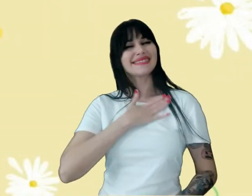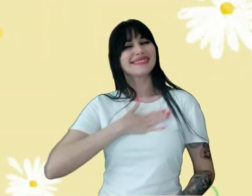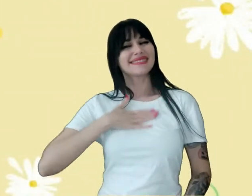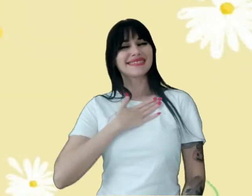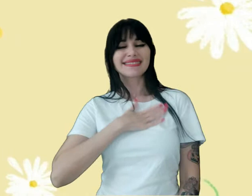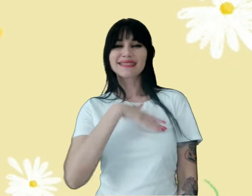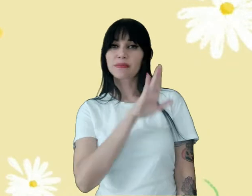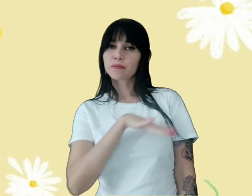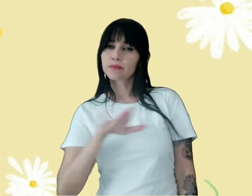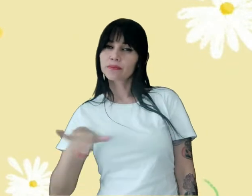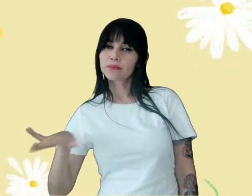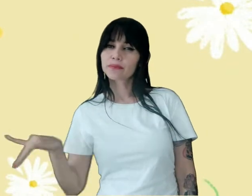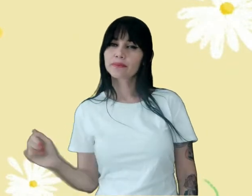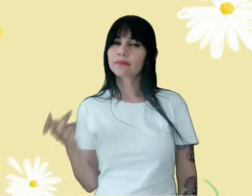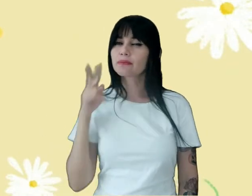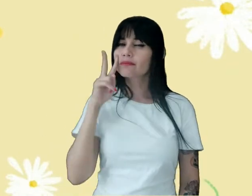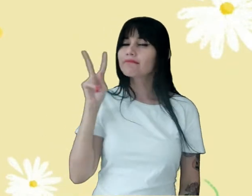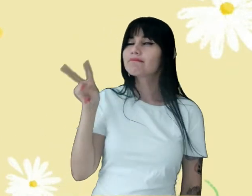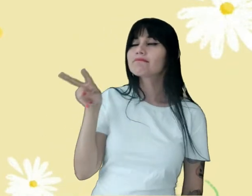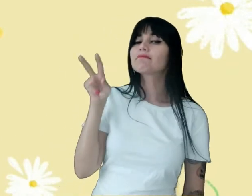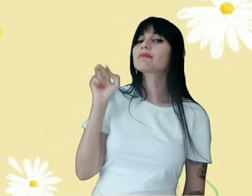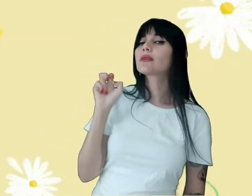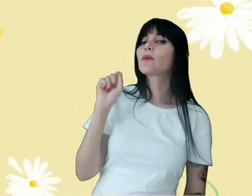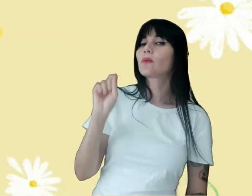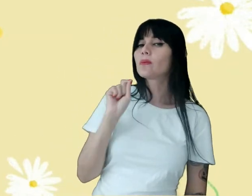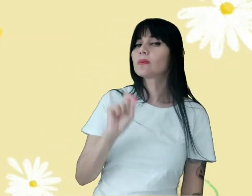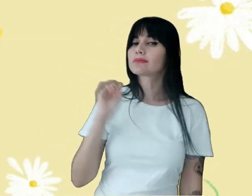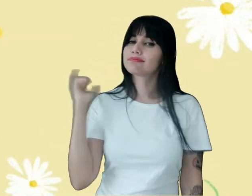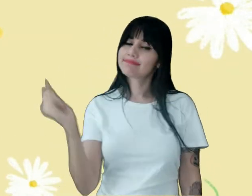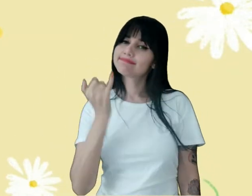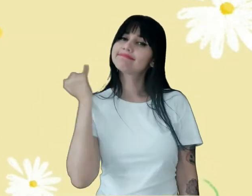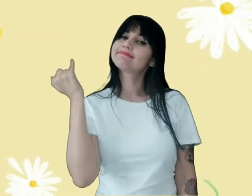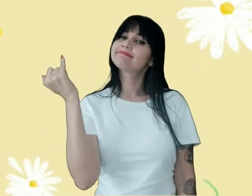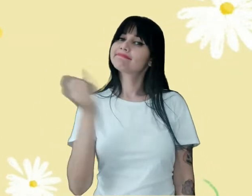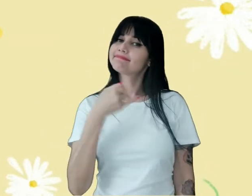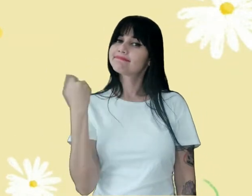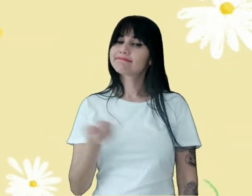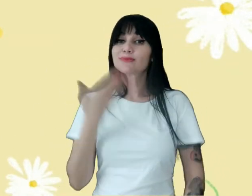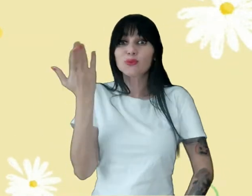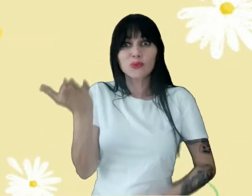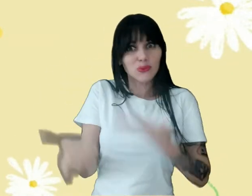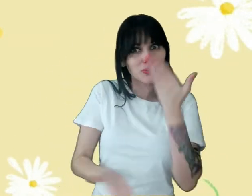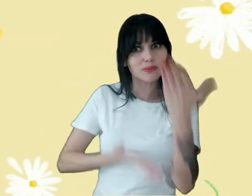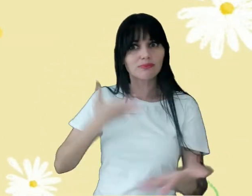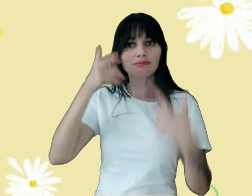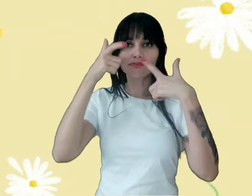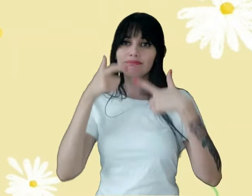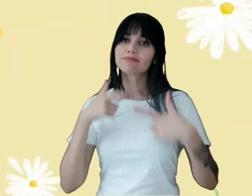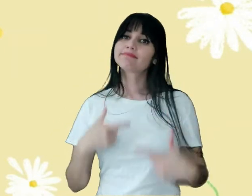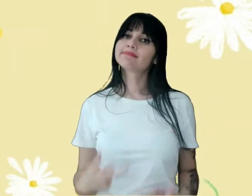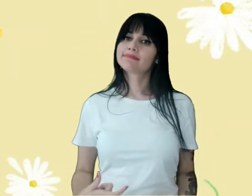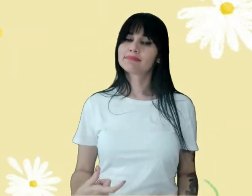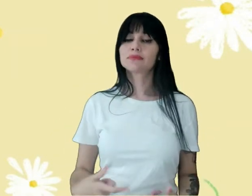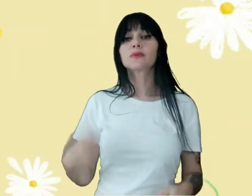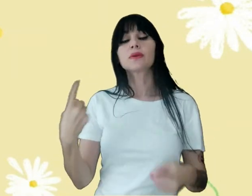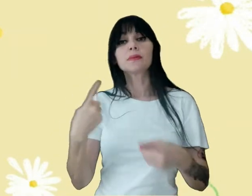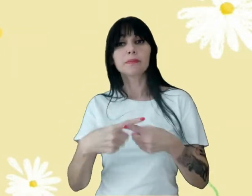Vimos a importância De cuidar do nosso corpo Porque o corpo